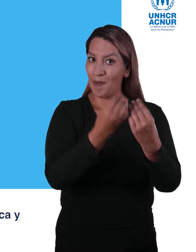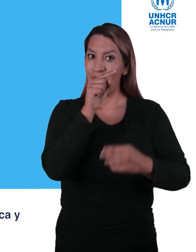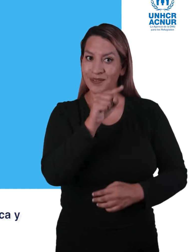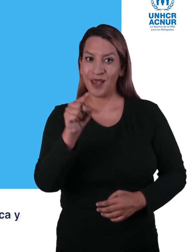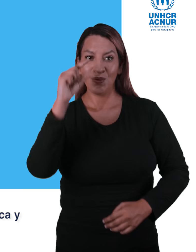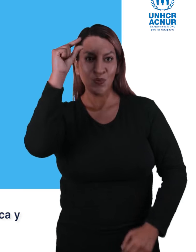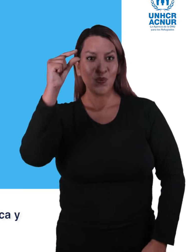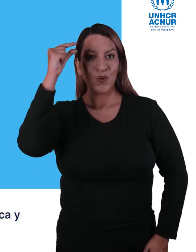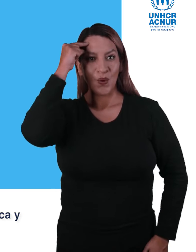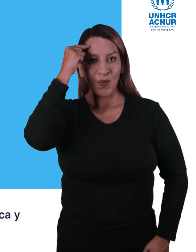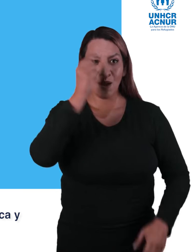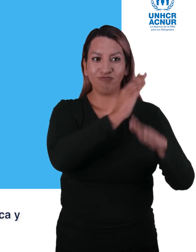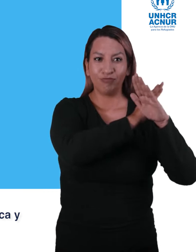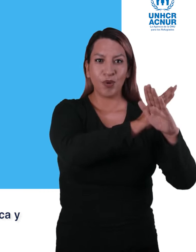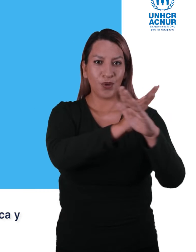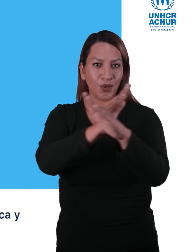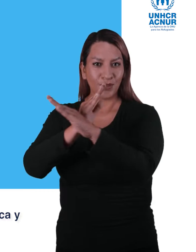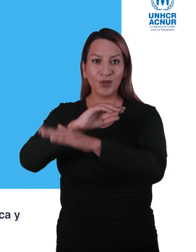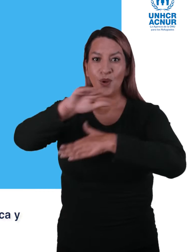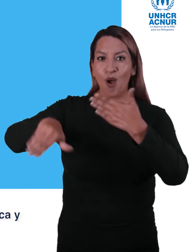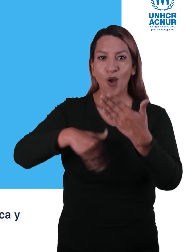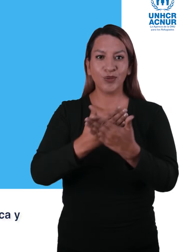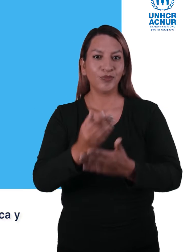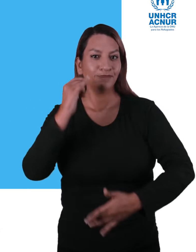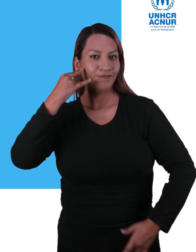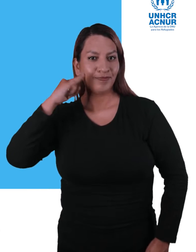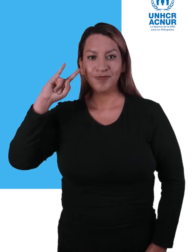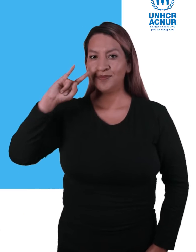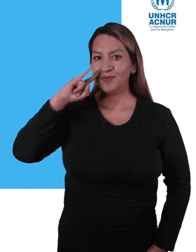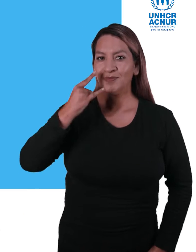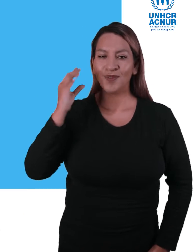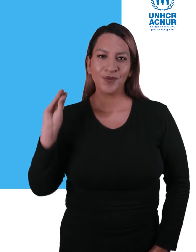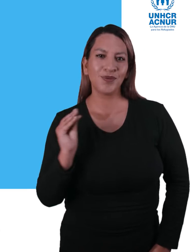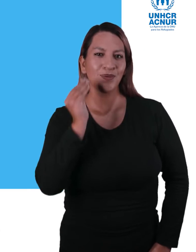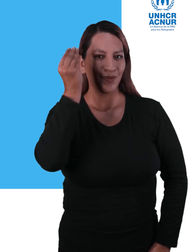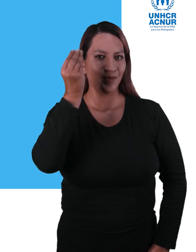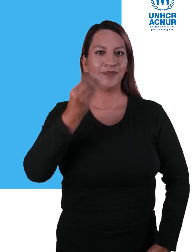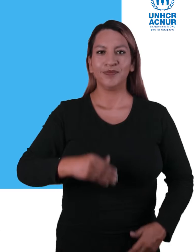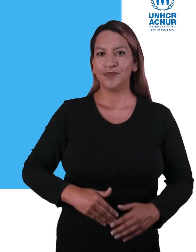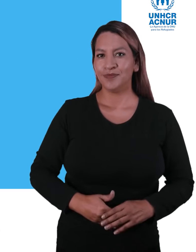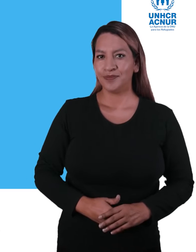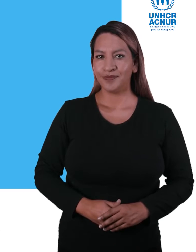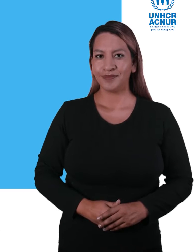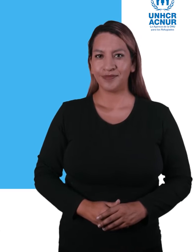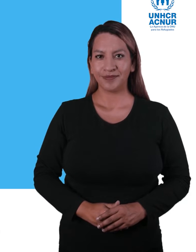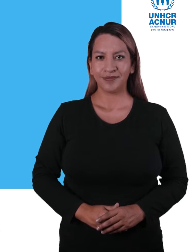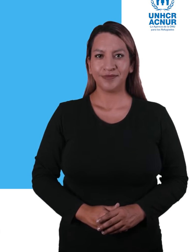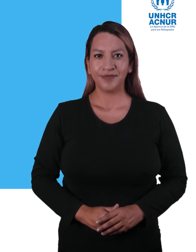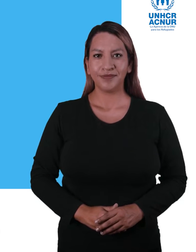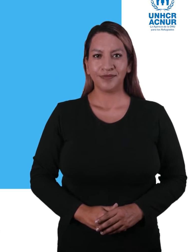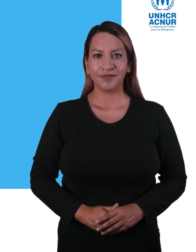Inclusión Económica y Social, MIES, es la institución de gobierno que protege a todos los niños, niñas y